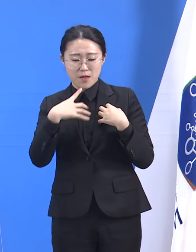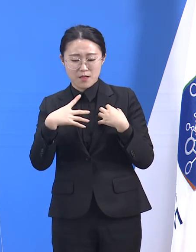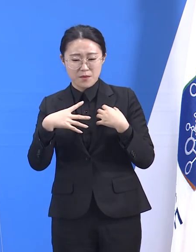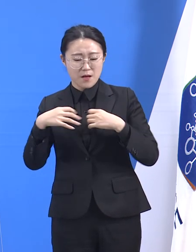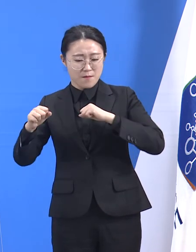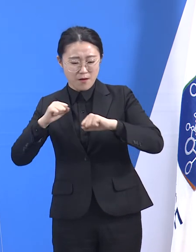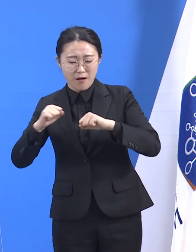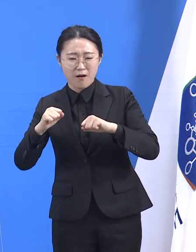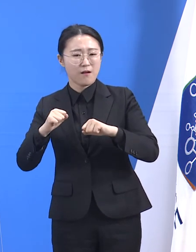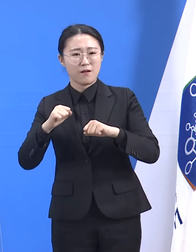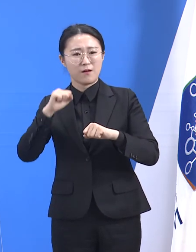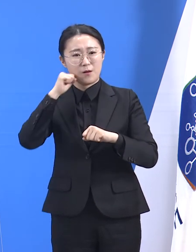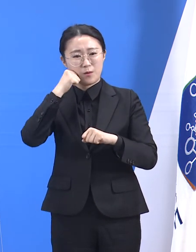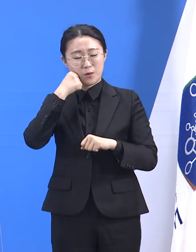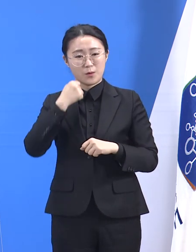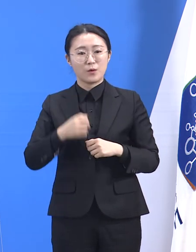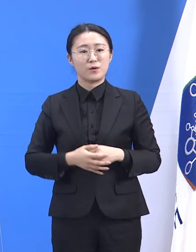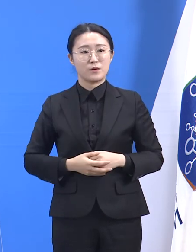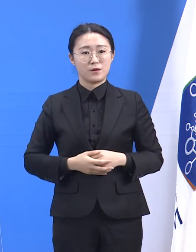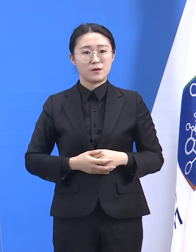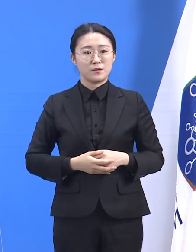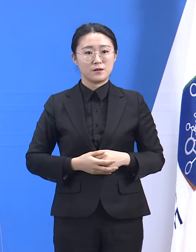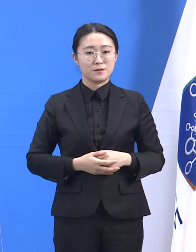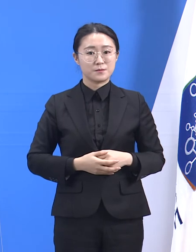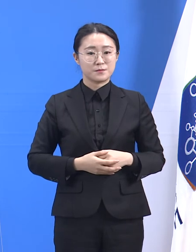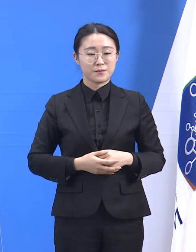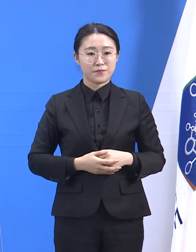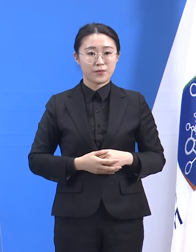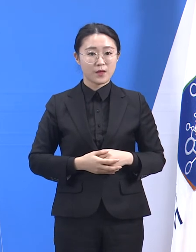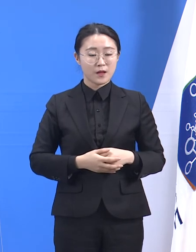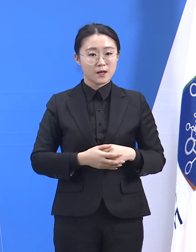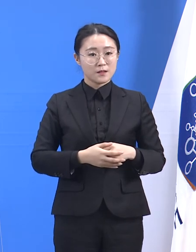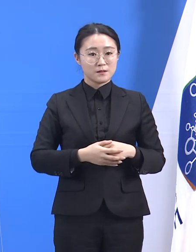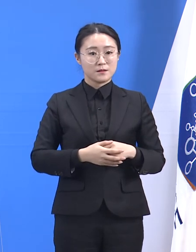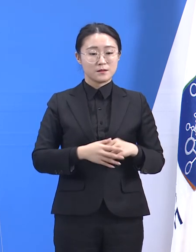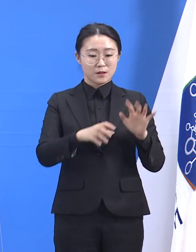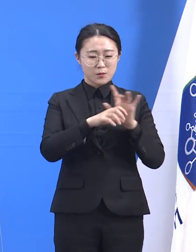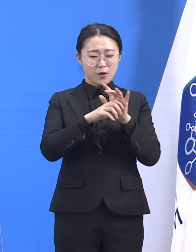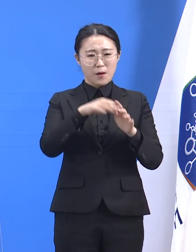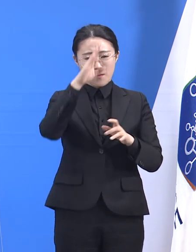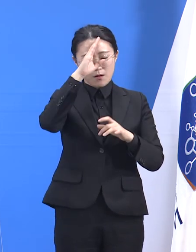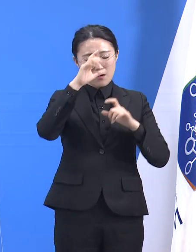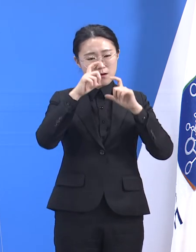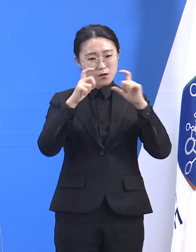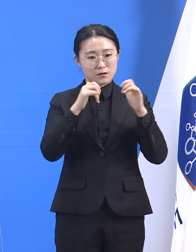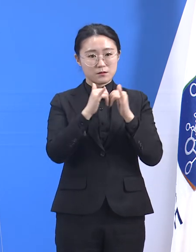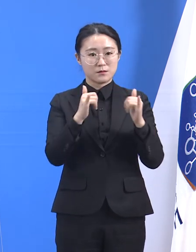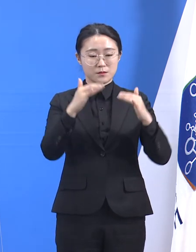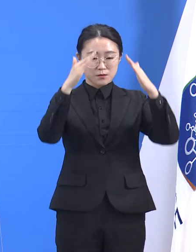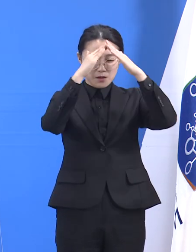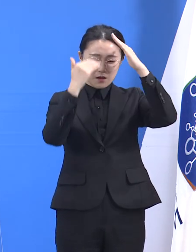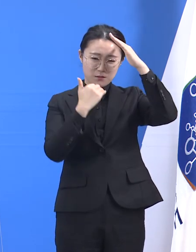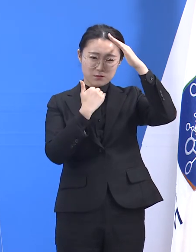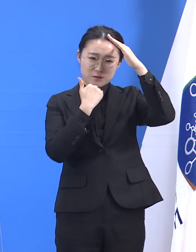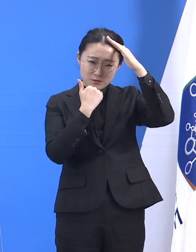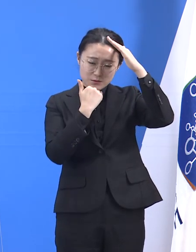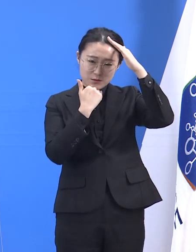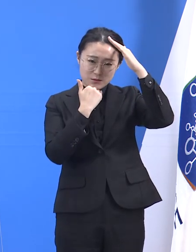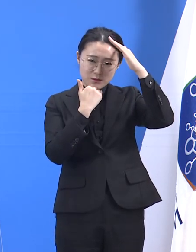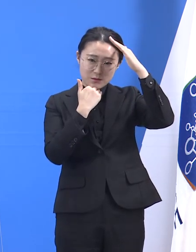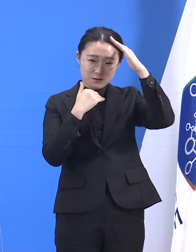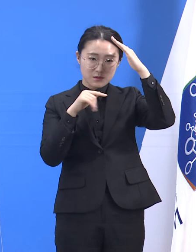확진자가 가정이나 시설에서 대기하게 되었던 12월에 실제했던 지역사회의 위험은